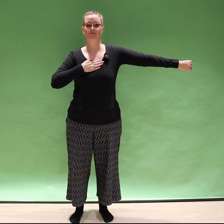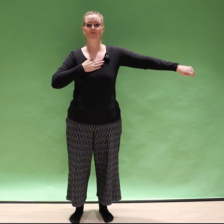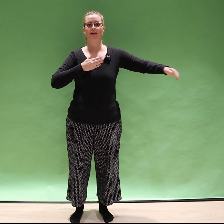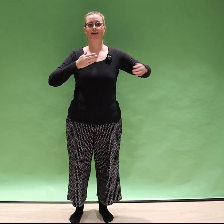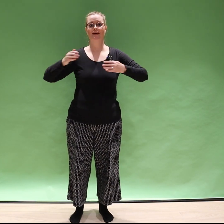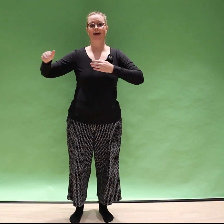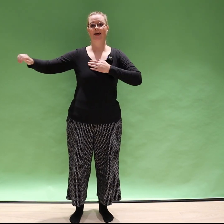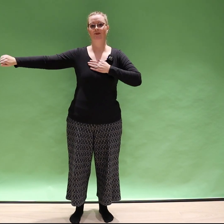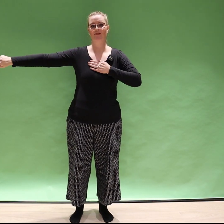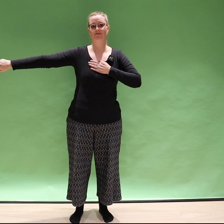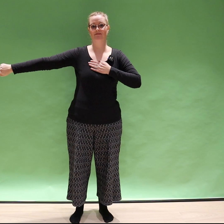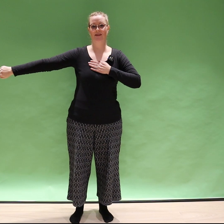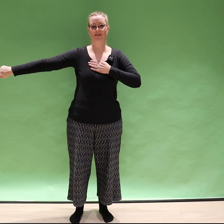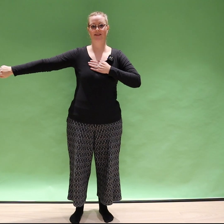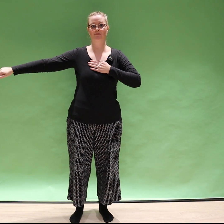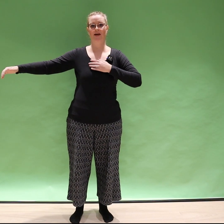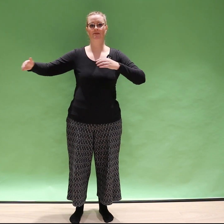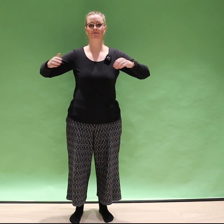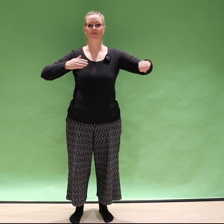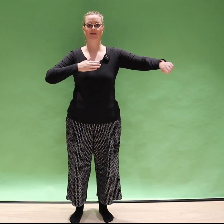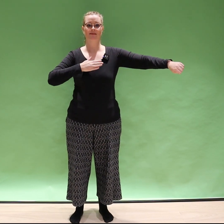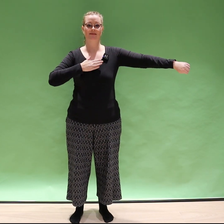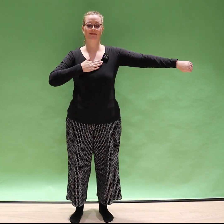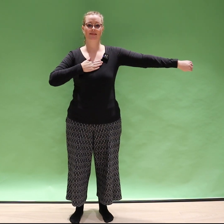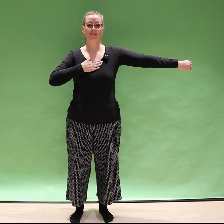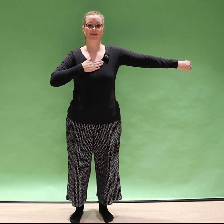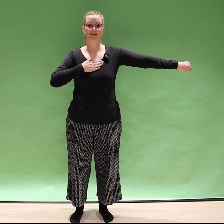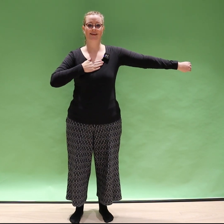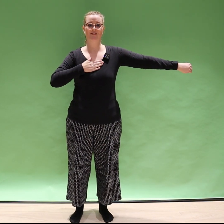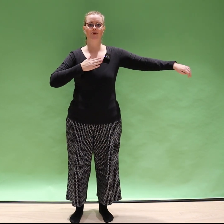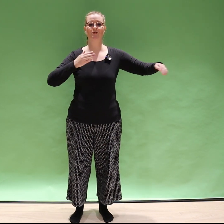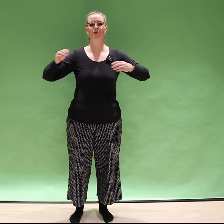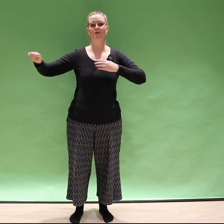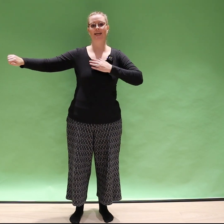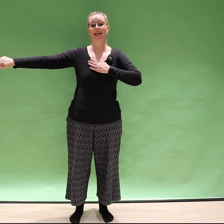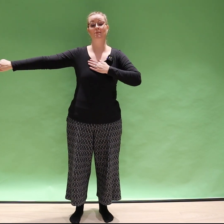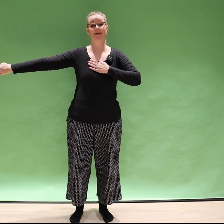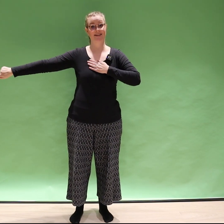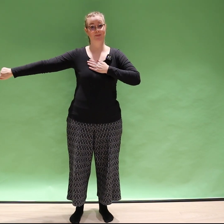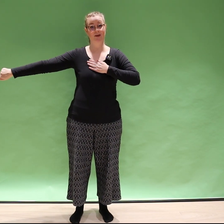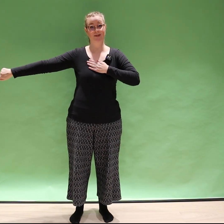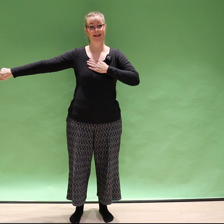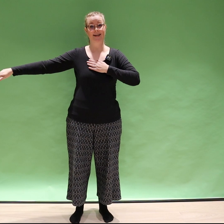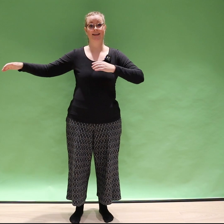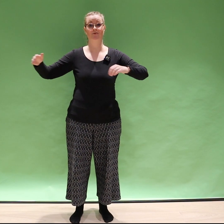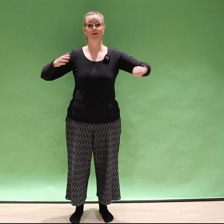kääntyy alaspäin. Aivot joutuu työskentelemään taas pikkusen eri tavoin.